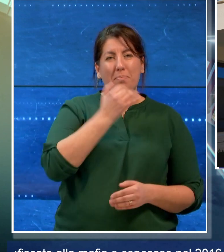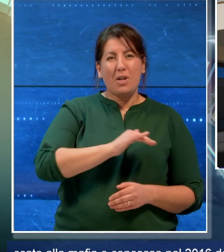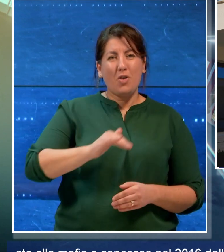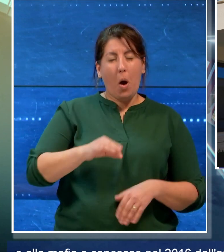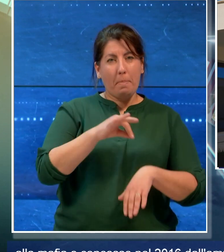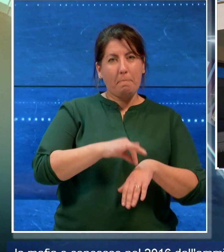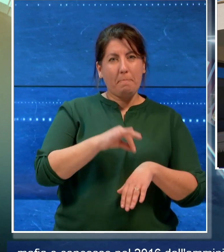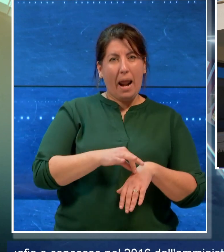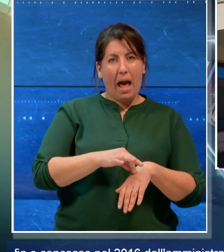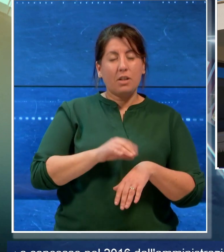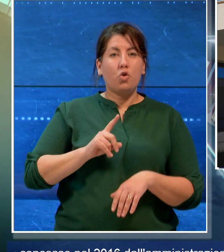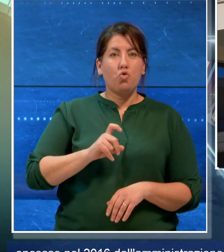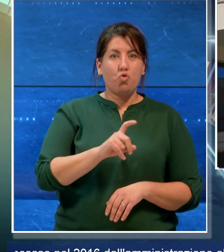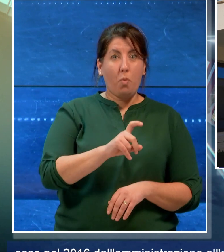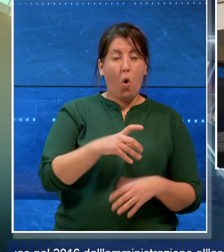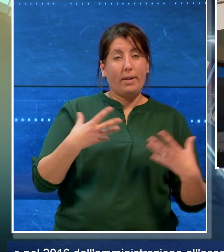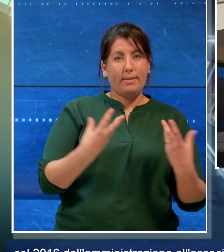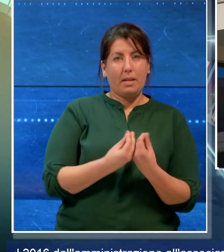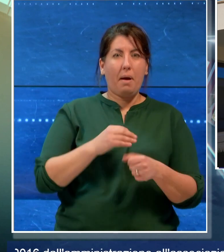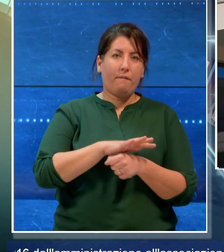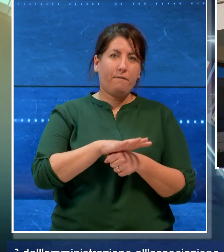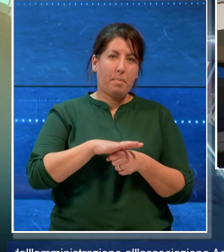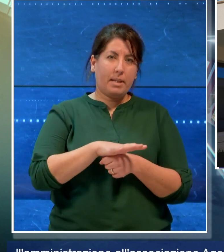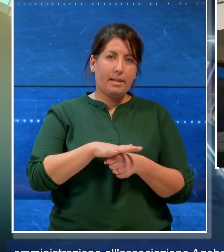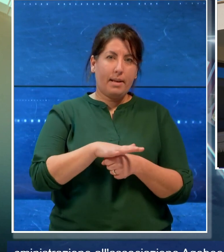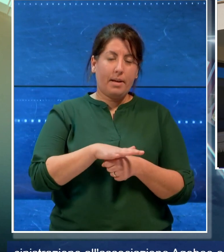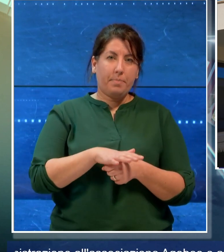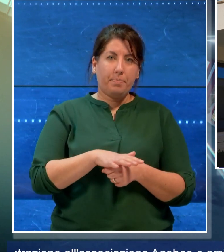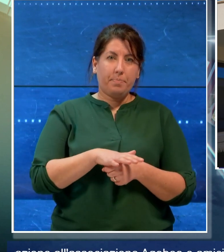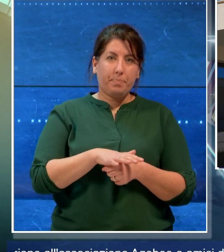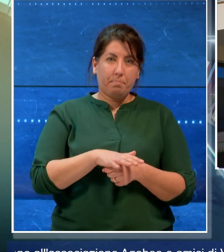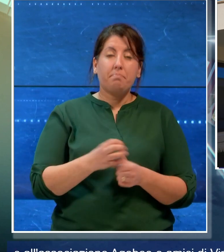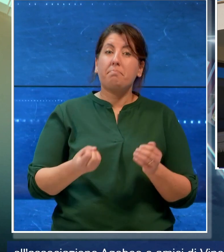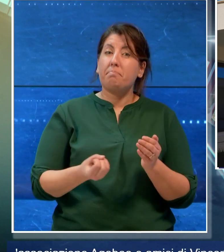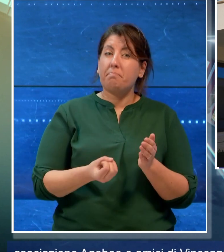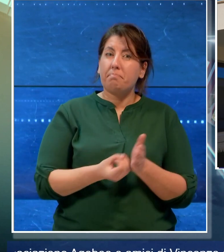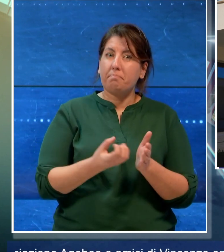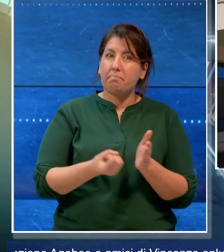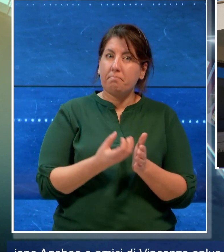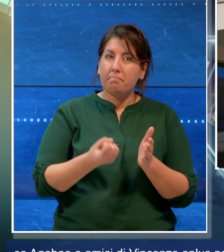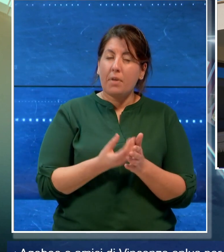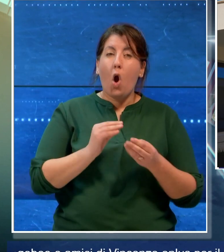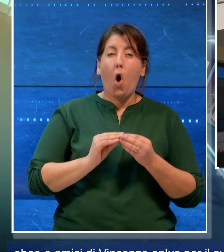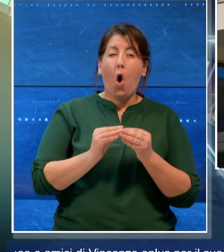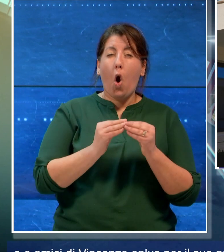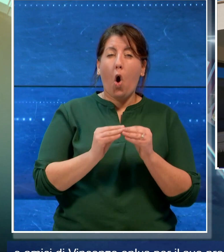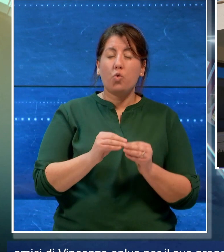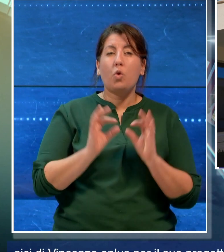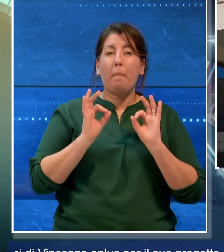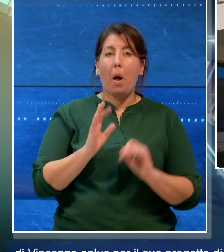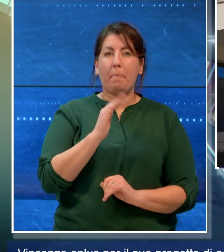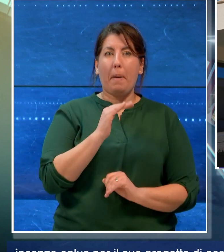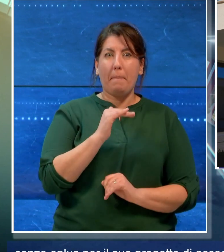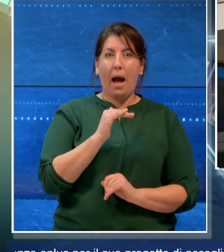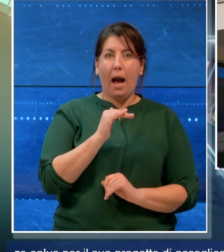oncologici e delle loro famiglie, e realizzato a Bari su un terreno